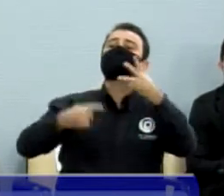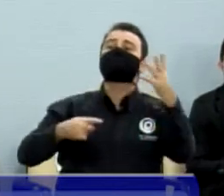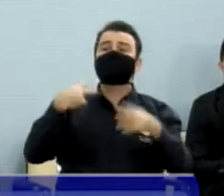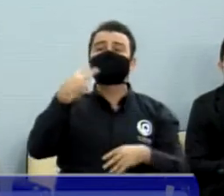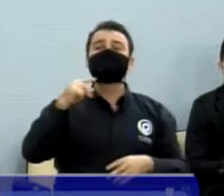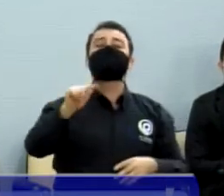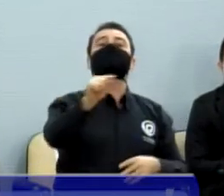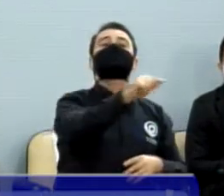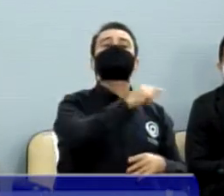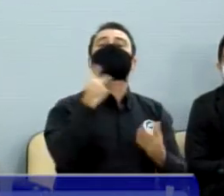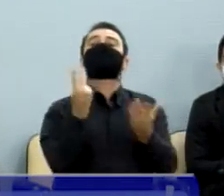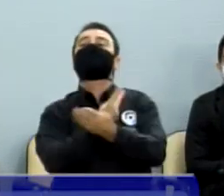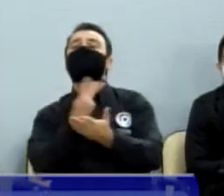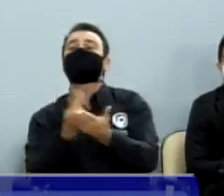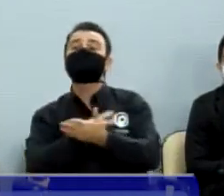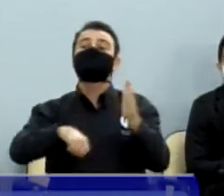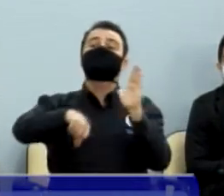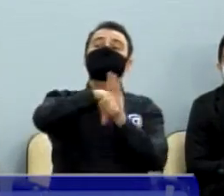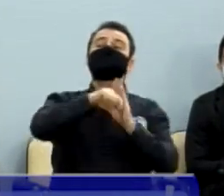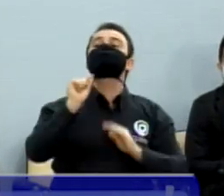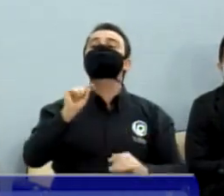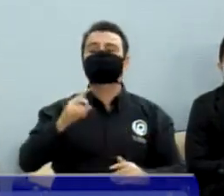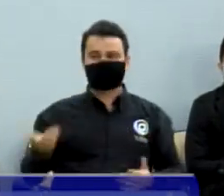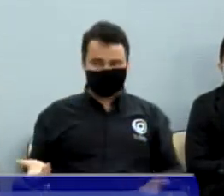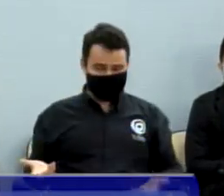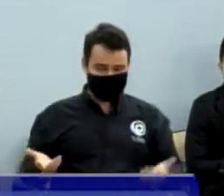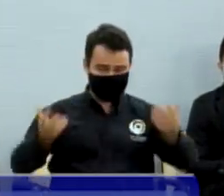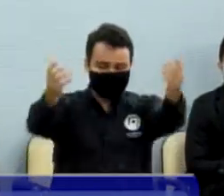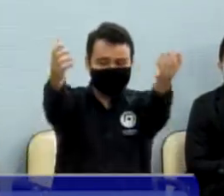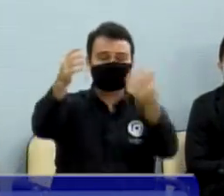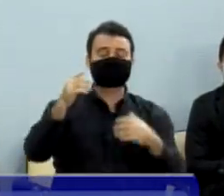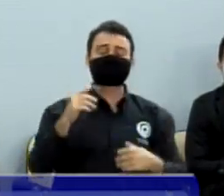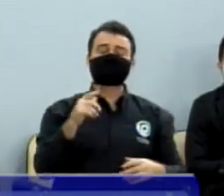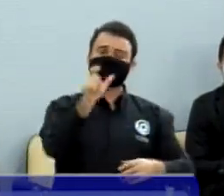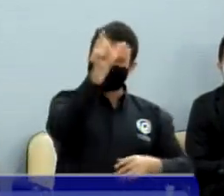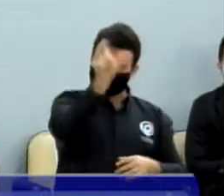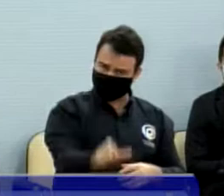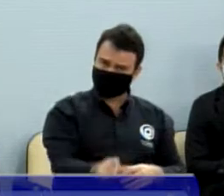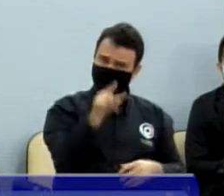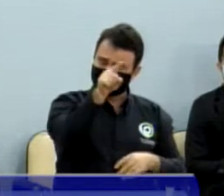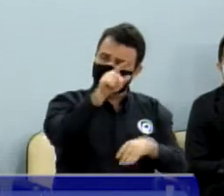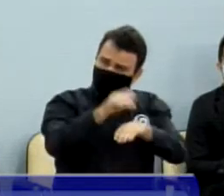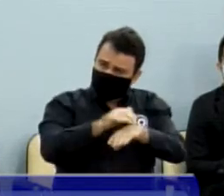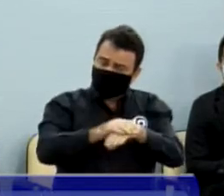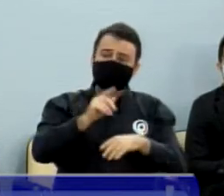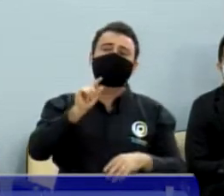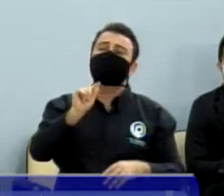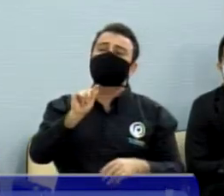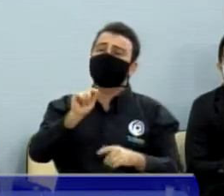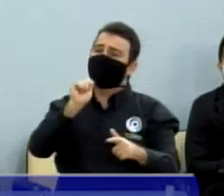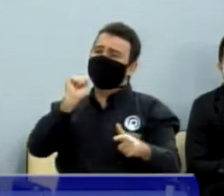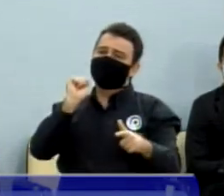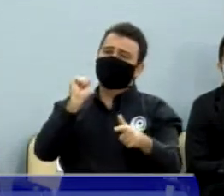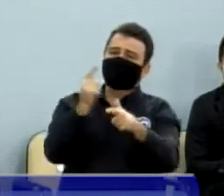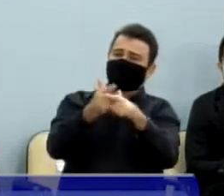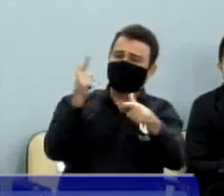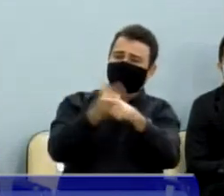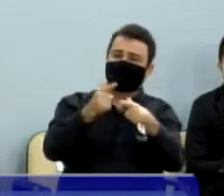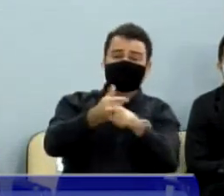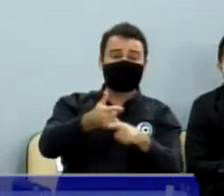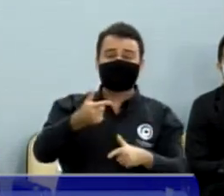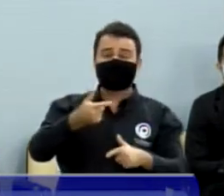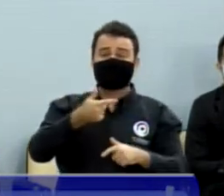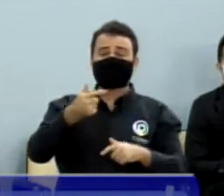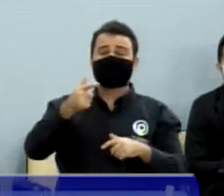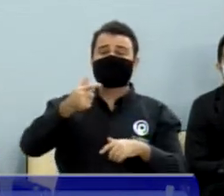que ele chamou de ladrão. Porque isso é jogo sujo da política. A gente que critica fake news, e essa pessoa,